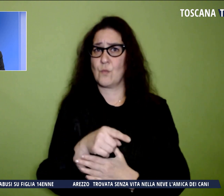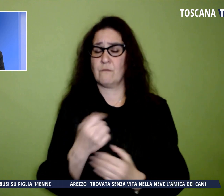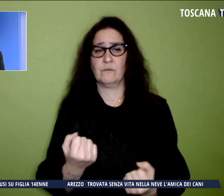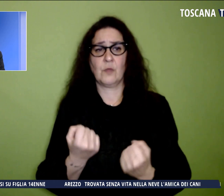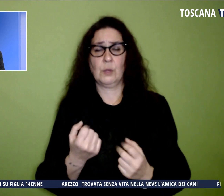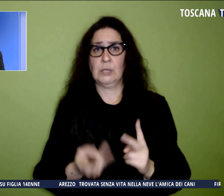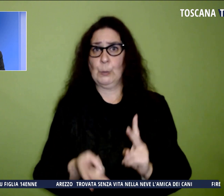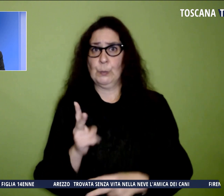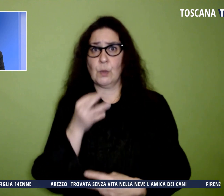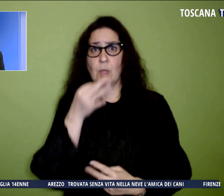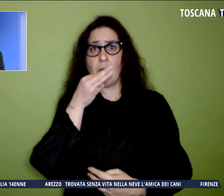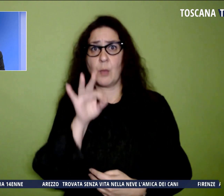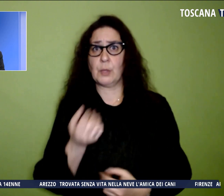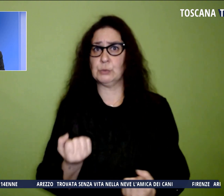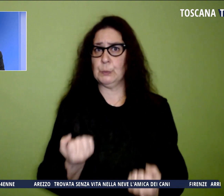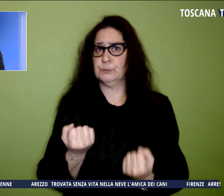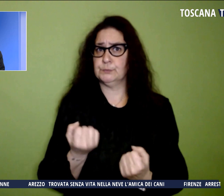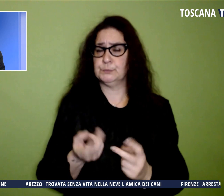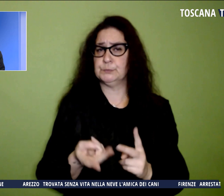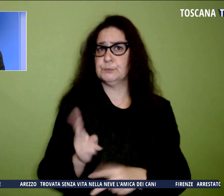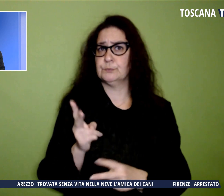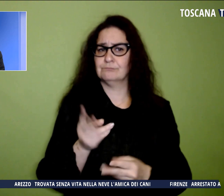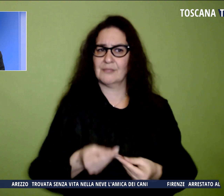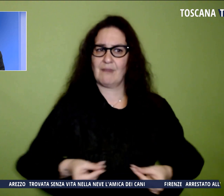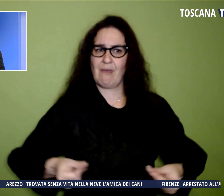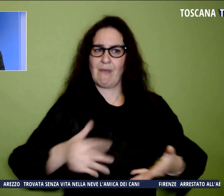capace di valorizzare i territori.